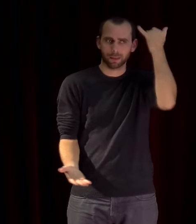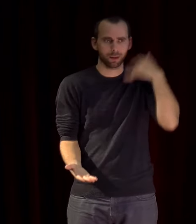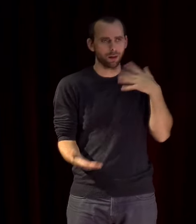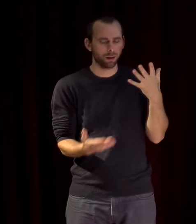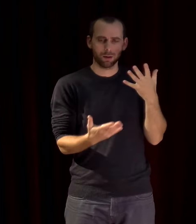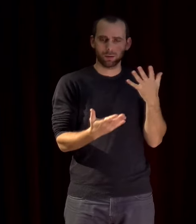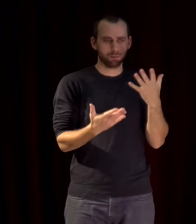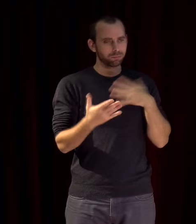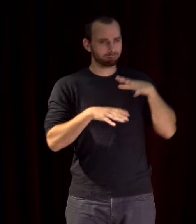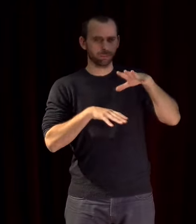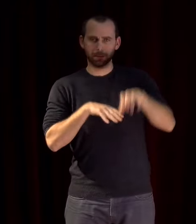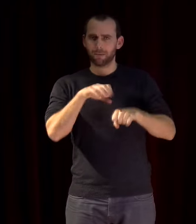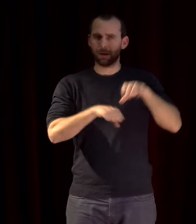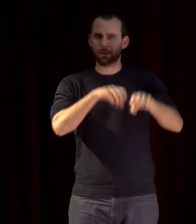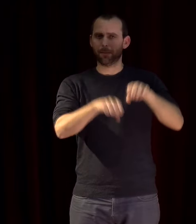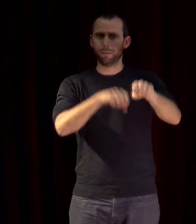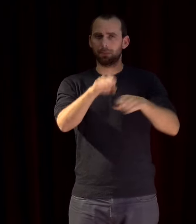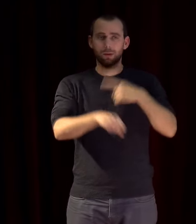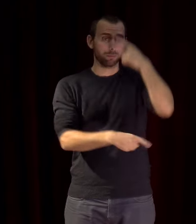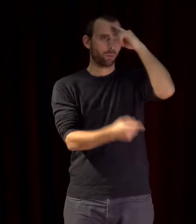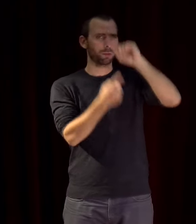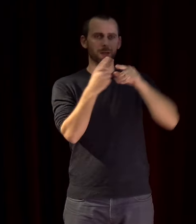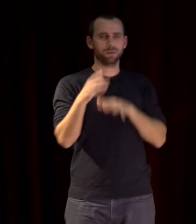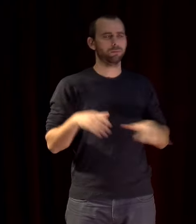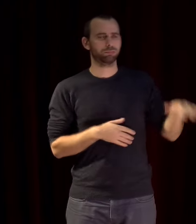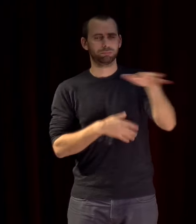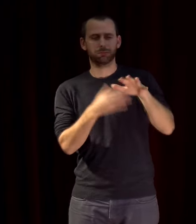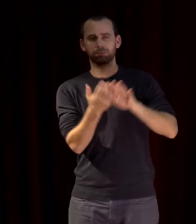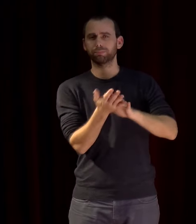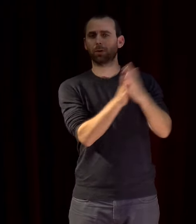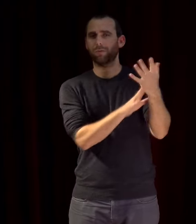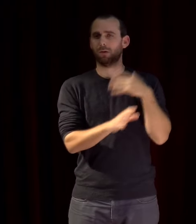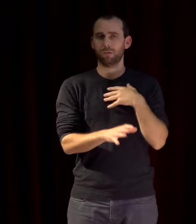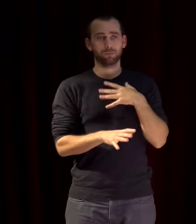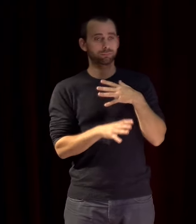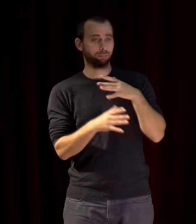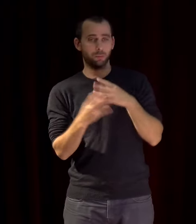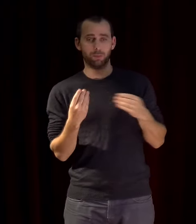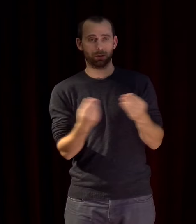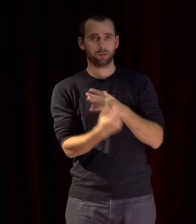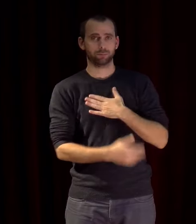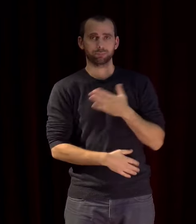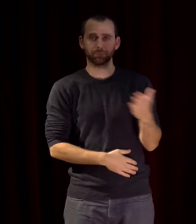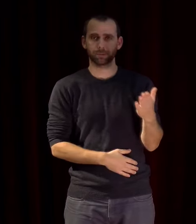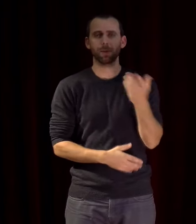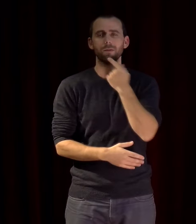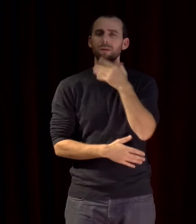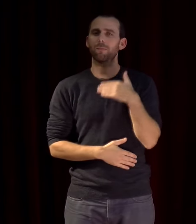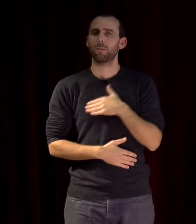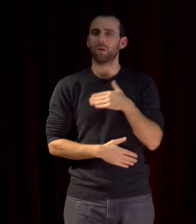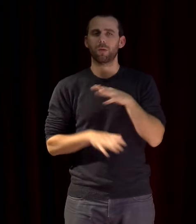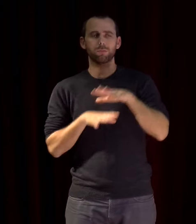perspective clairement coloniale qui a inspiré après l'expédition napoléonienne en Égypte